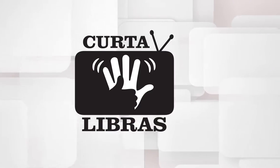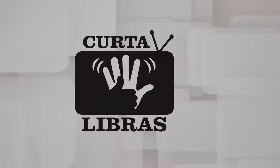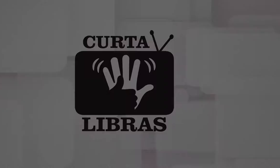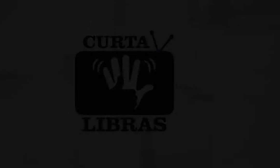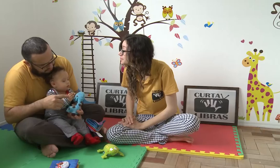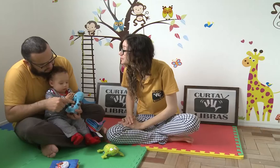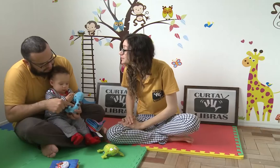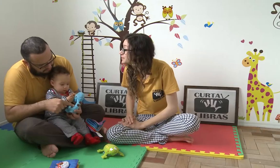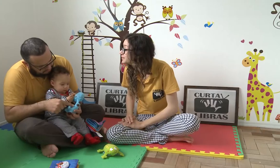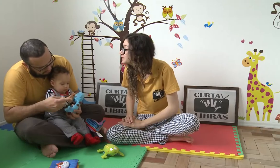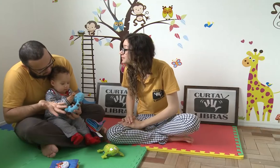O que é isso?